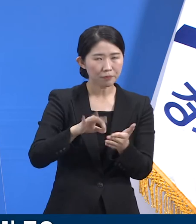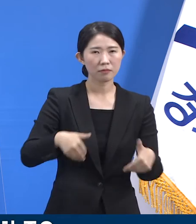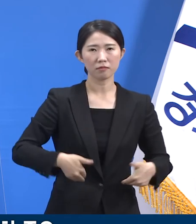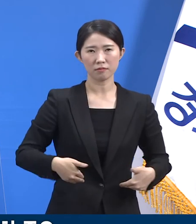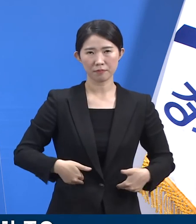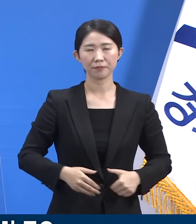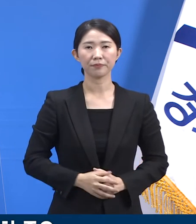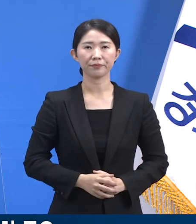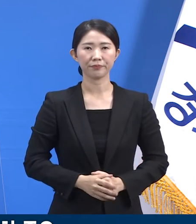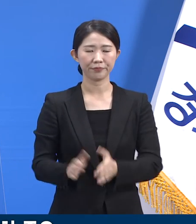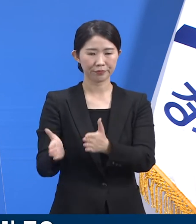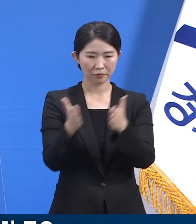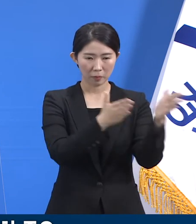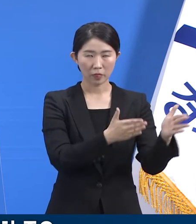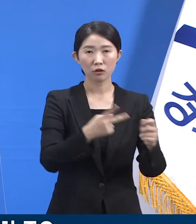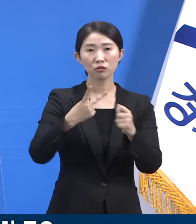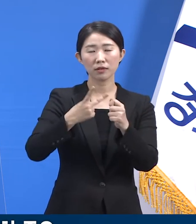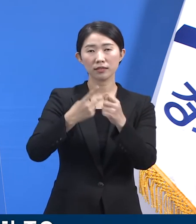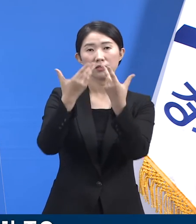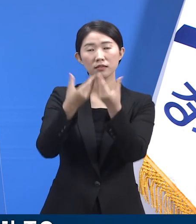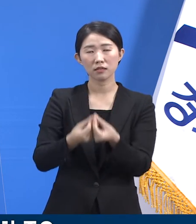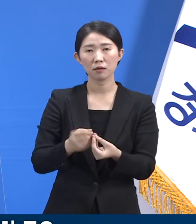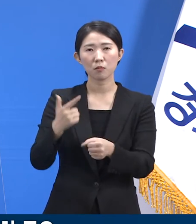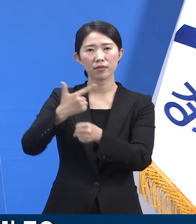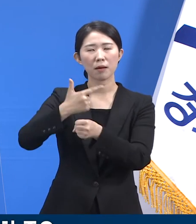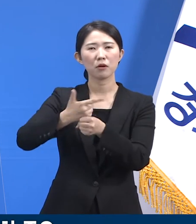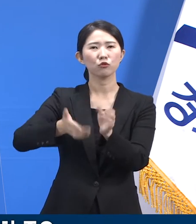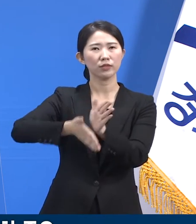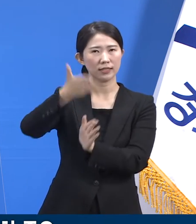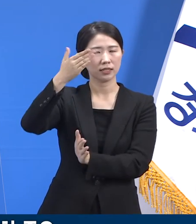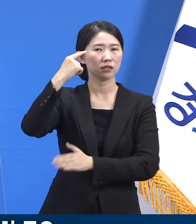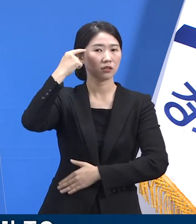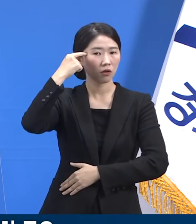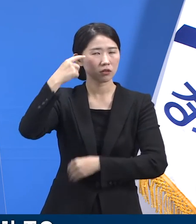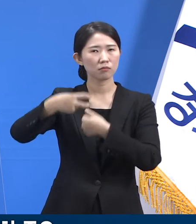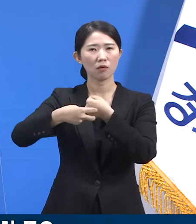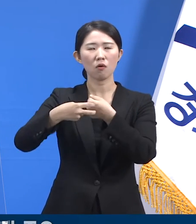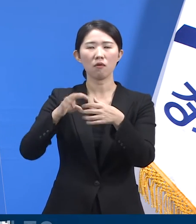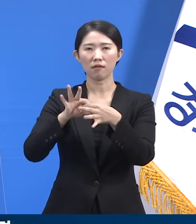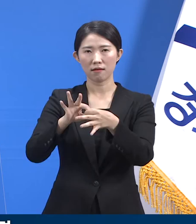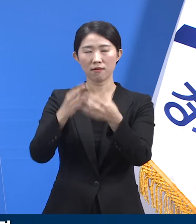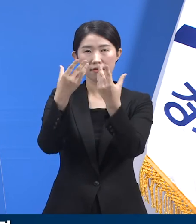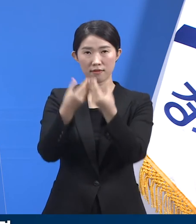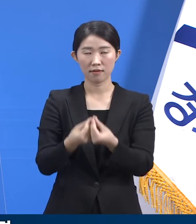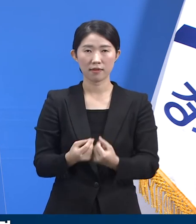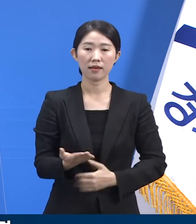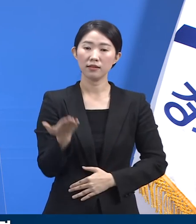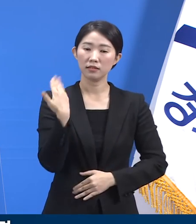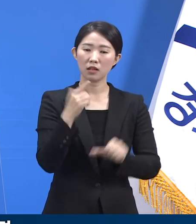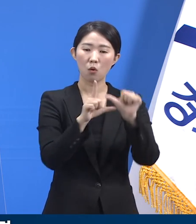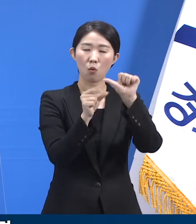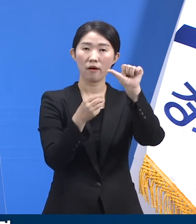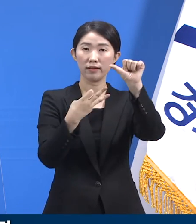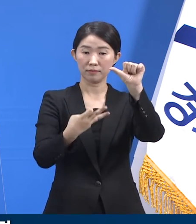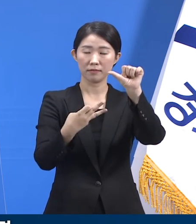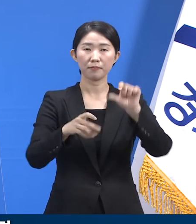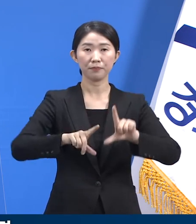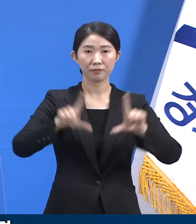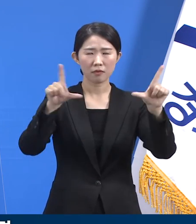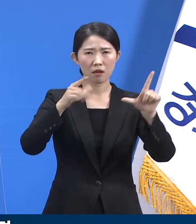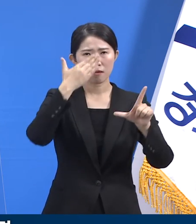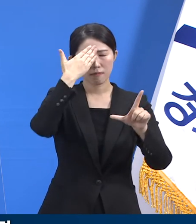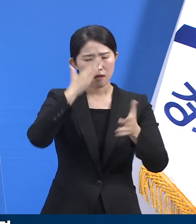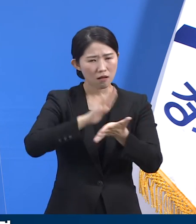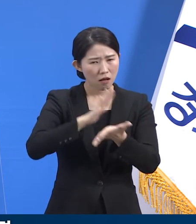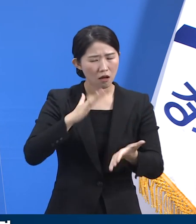다음은 남양주시 정신의학병원 관련 확진 사례입니다. 지난 5월 13일 발열과 근육통